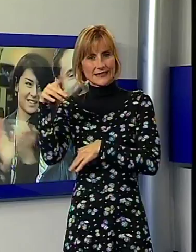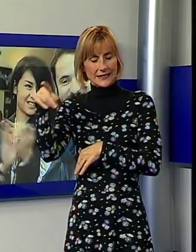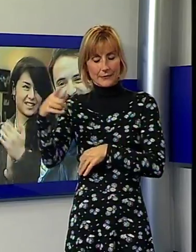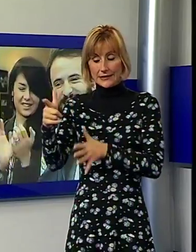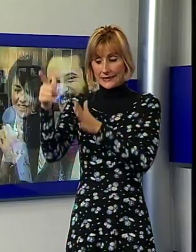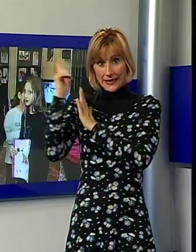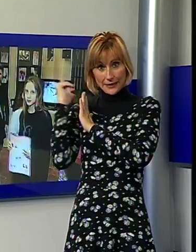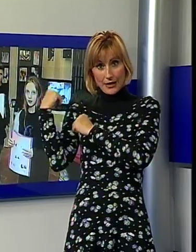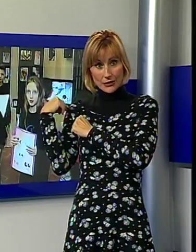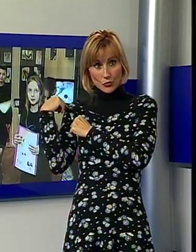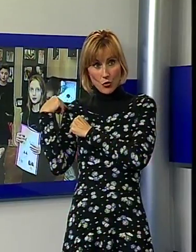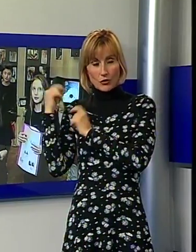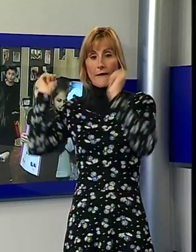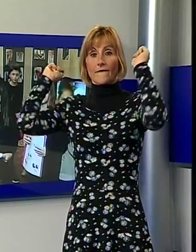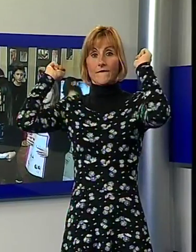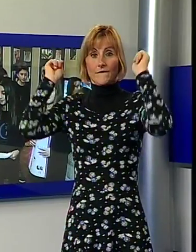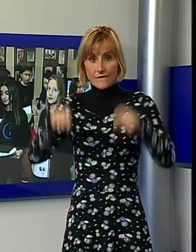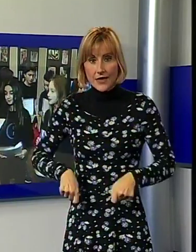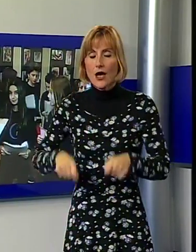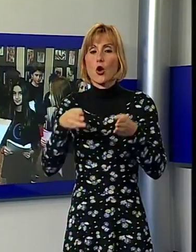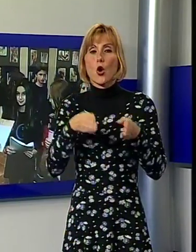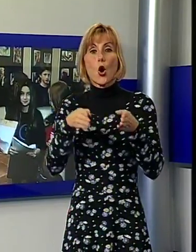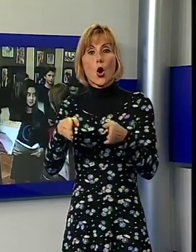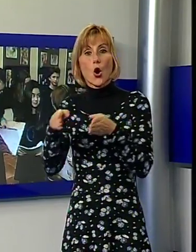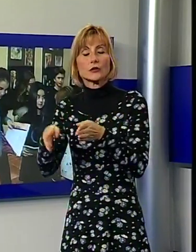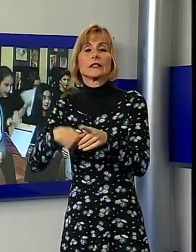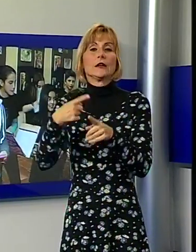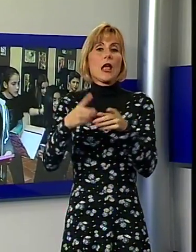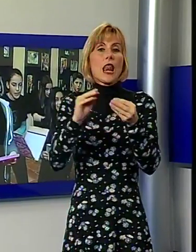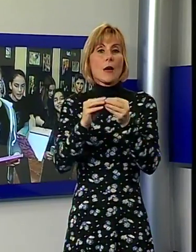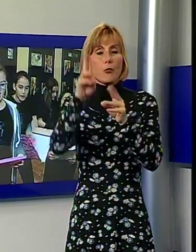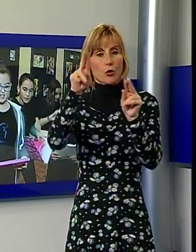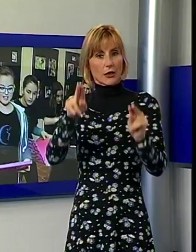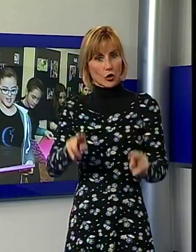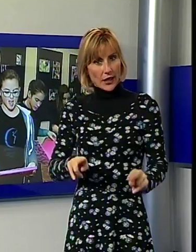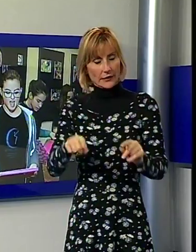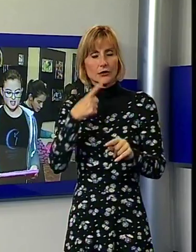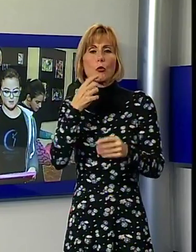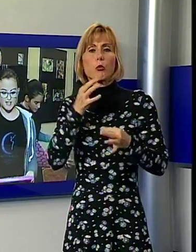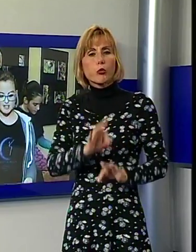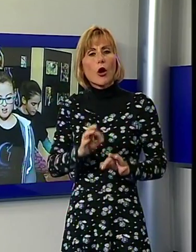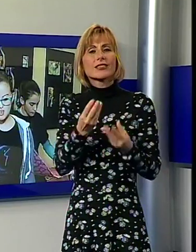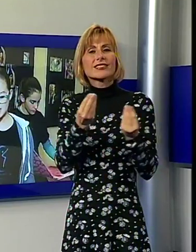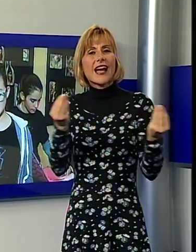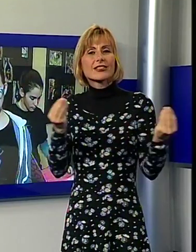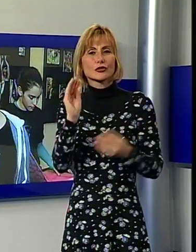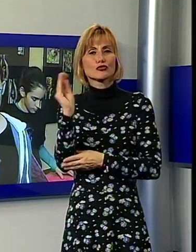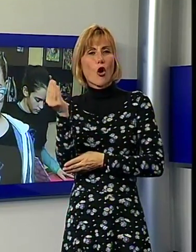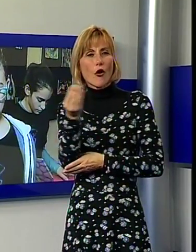settimana hanno preso il via una serie di corsi e laboratori artistici che daranno la possibilità a tanti giovani di avere una visione